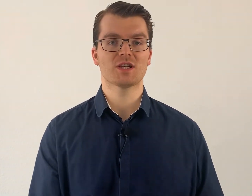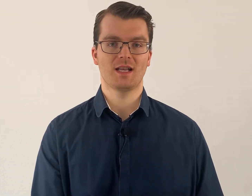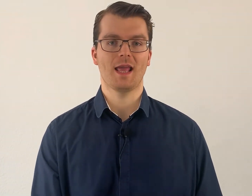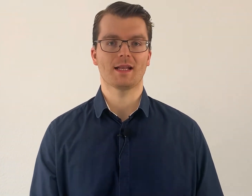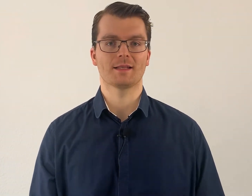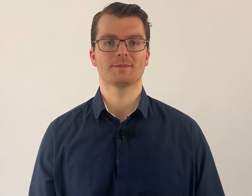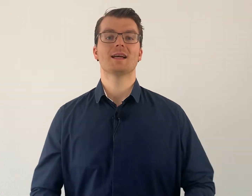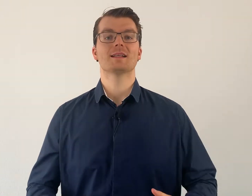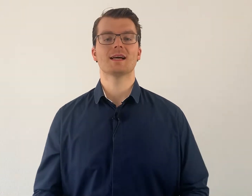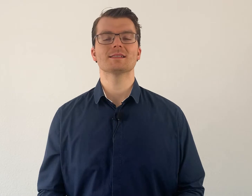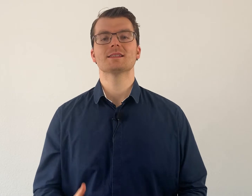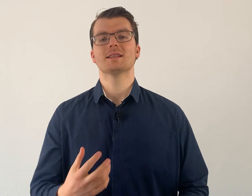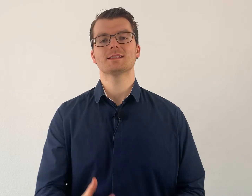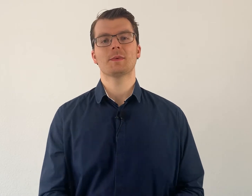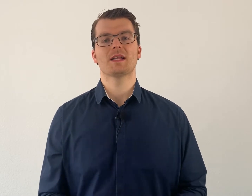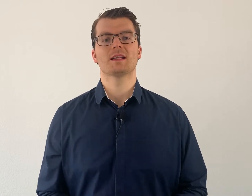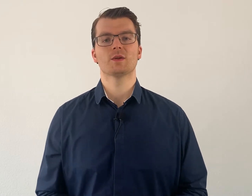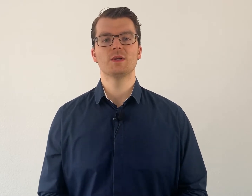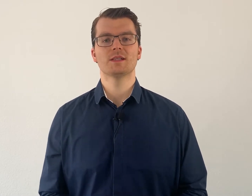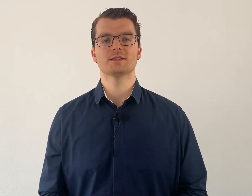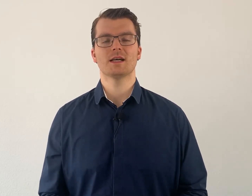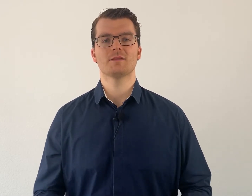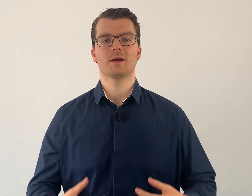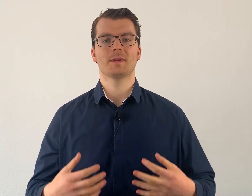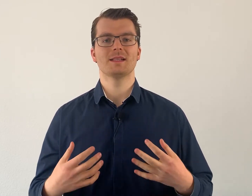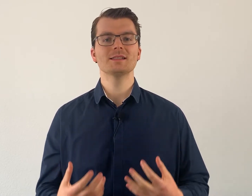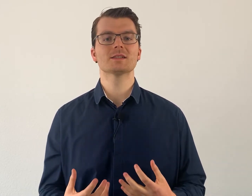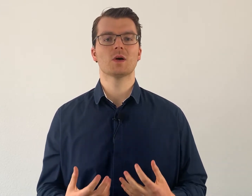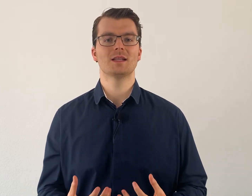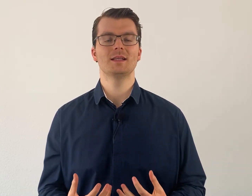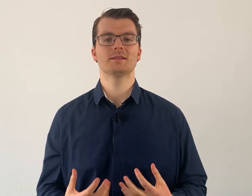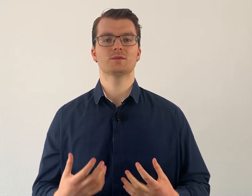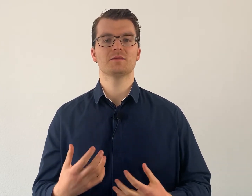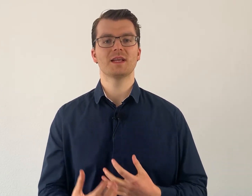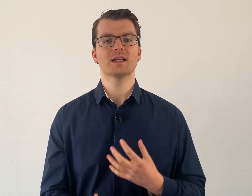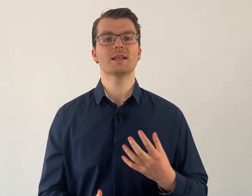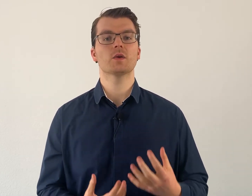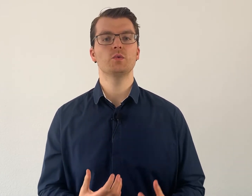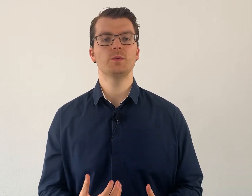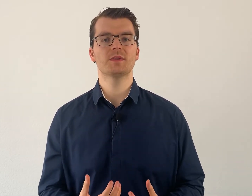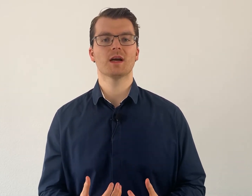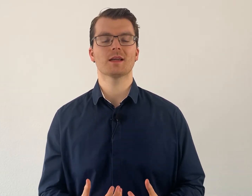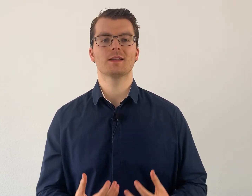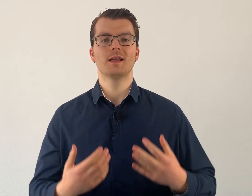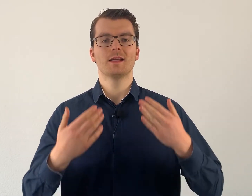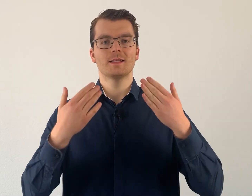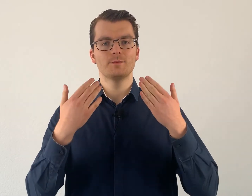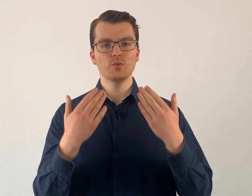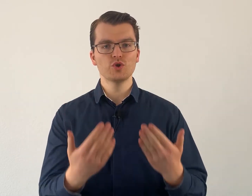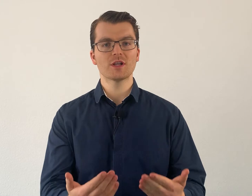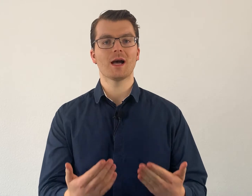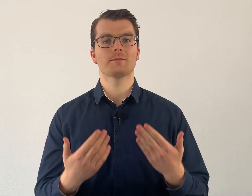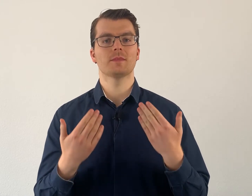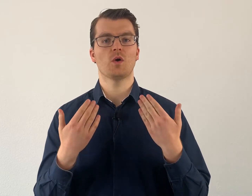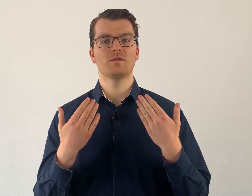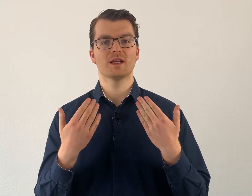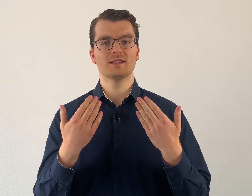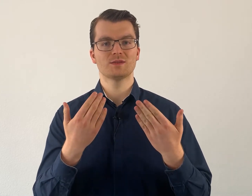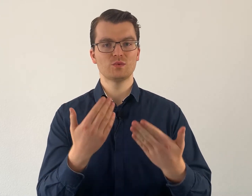lernt. Das ist aber eine natürliche Sache, weil man ist noch nicht so wirklich geübt darin, die Buchstaben auch wirklich zu